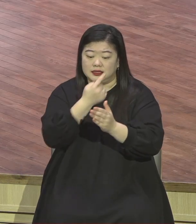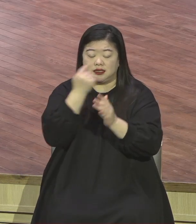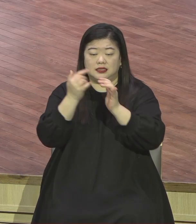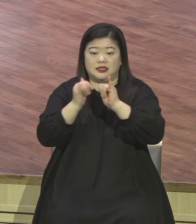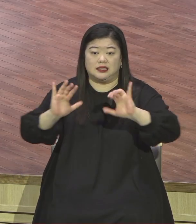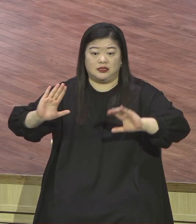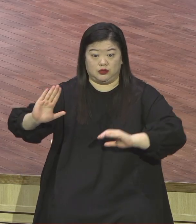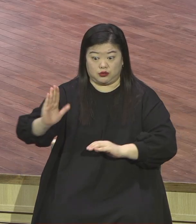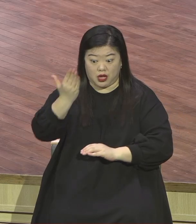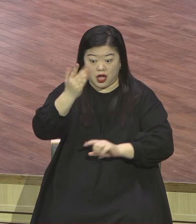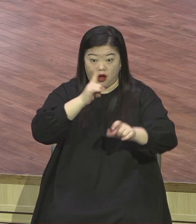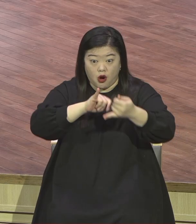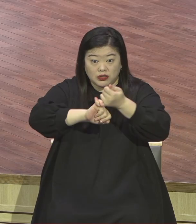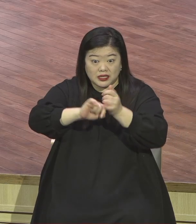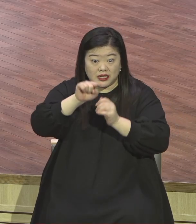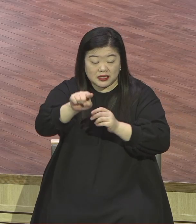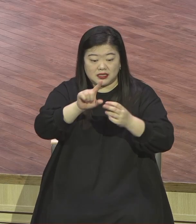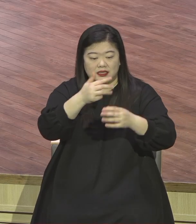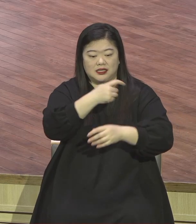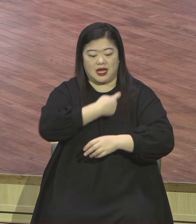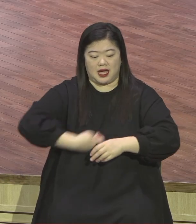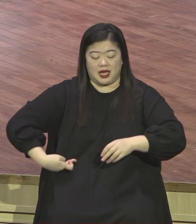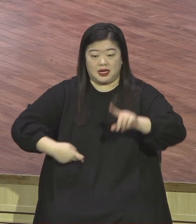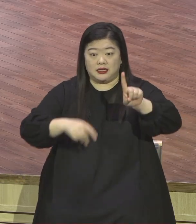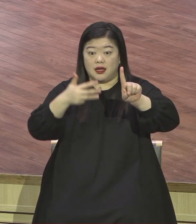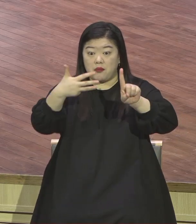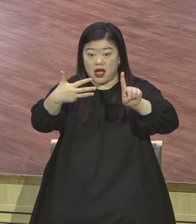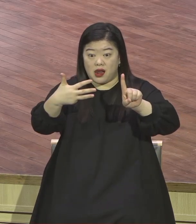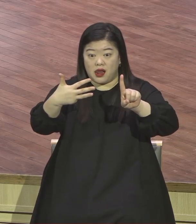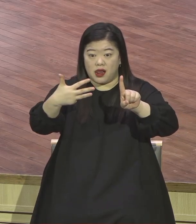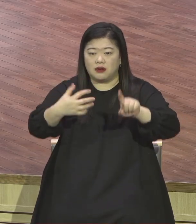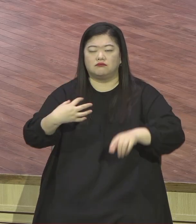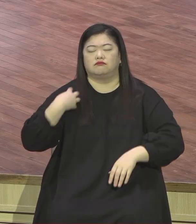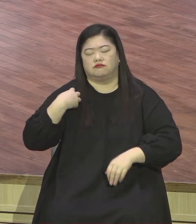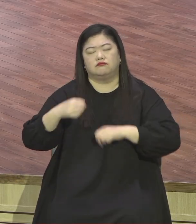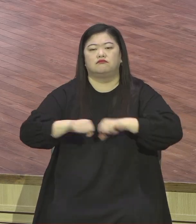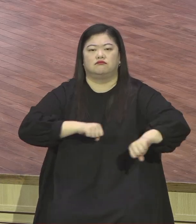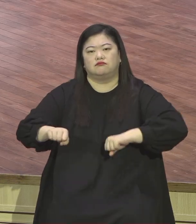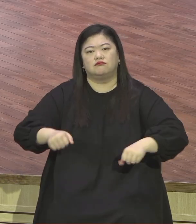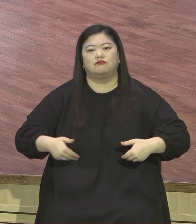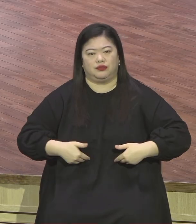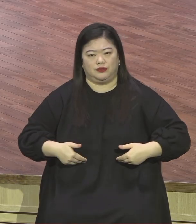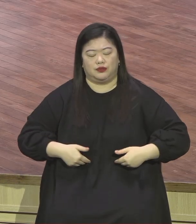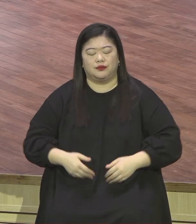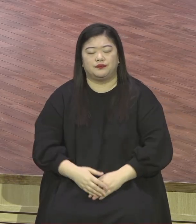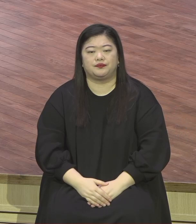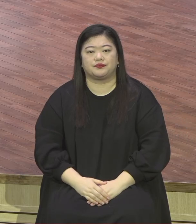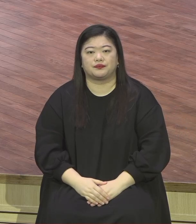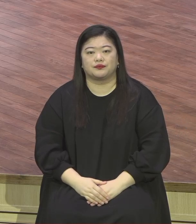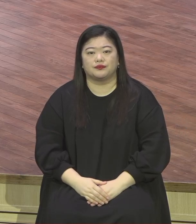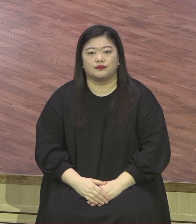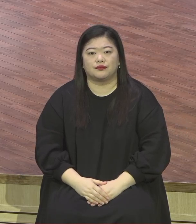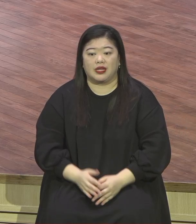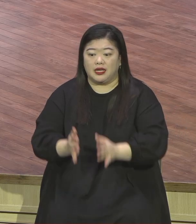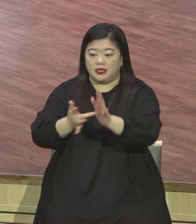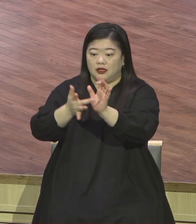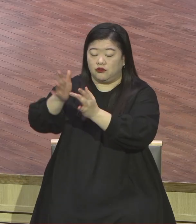주님이 이제 제림하시는데 그 제림의 정인으로서 성탄을 우리가 맞아서 영계 모든 승거들은